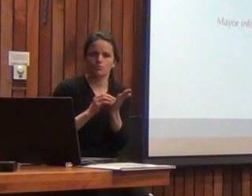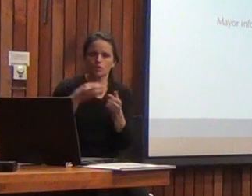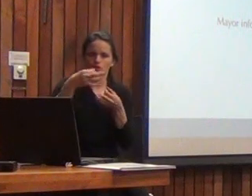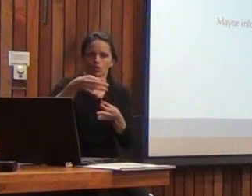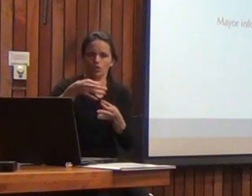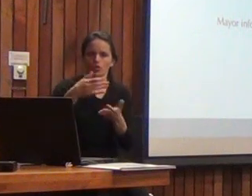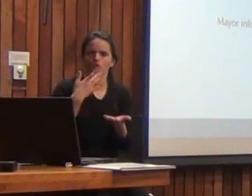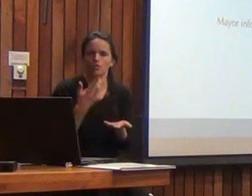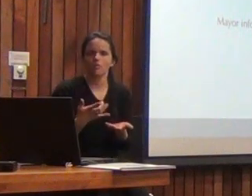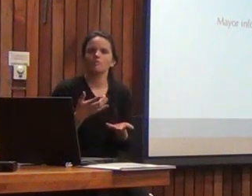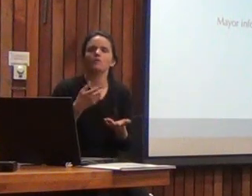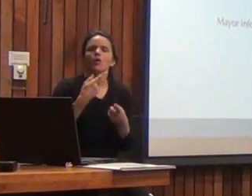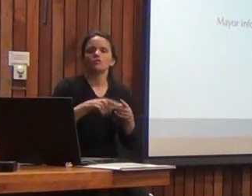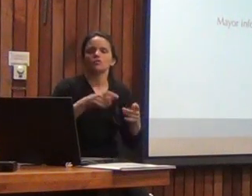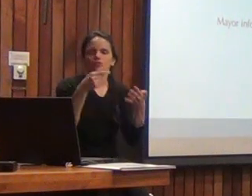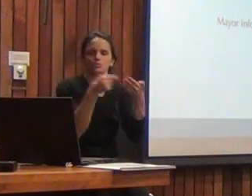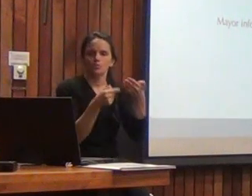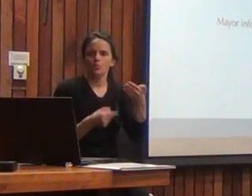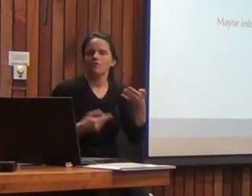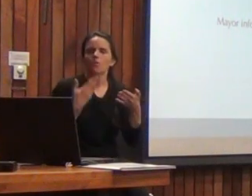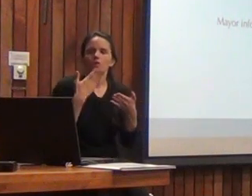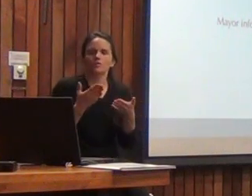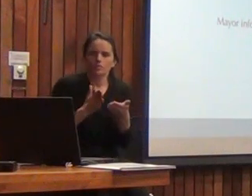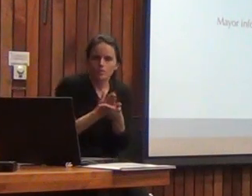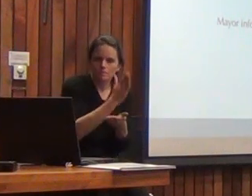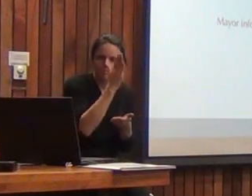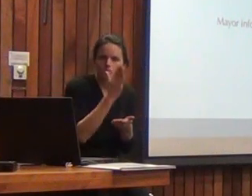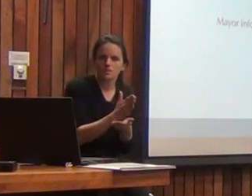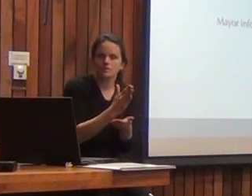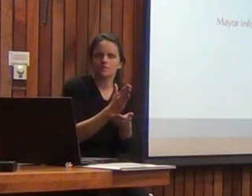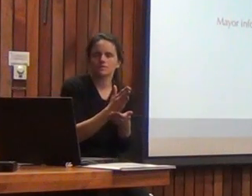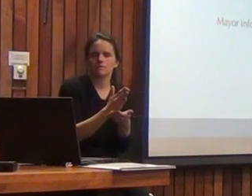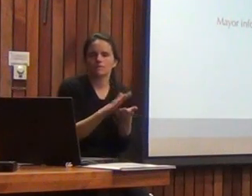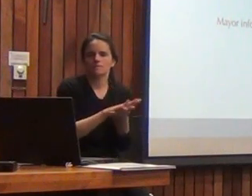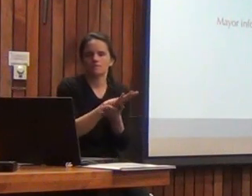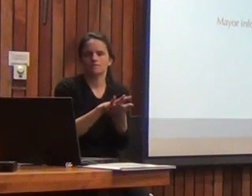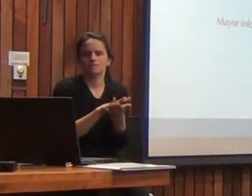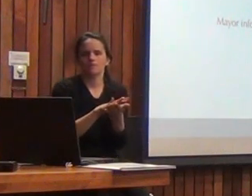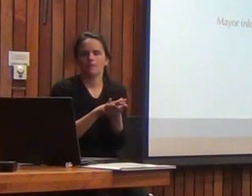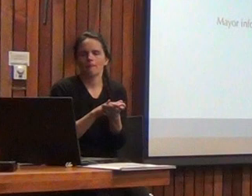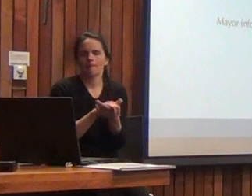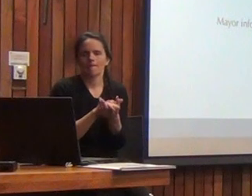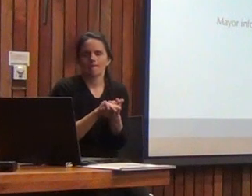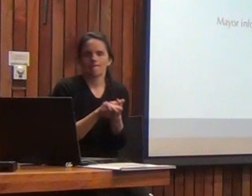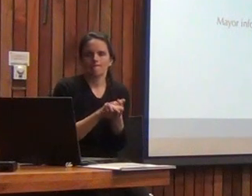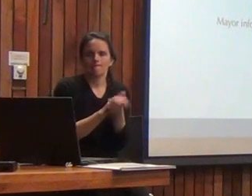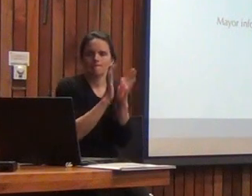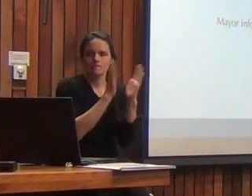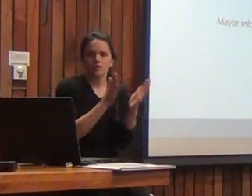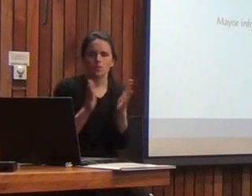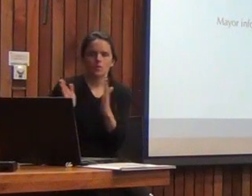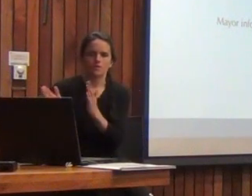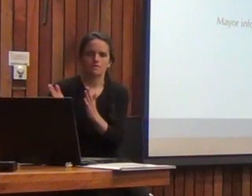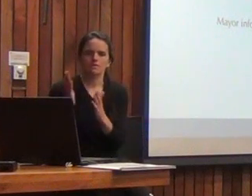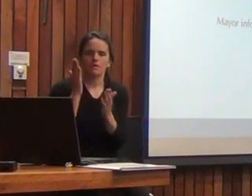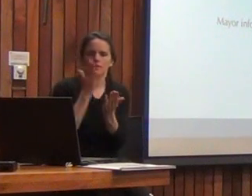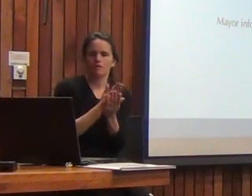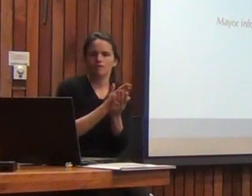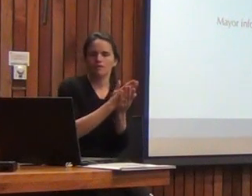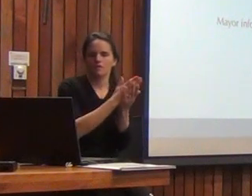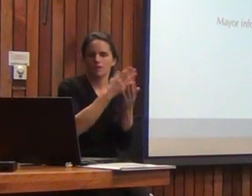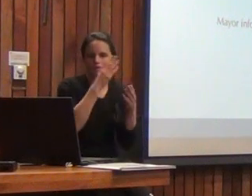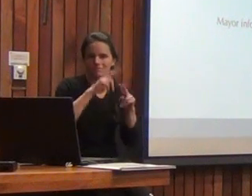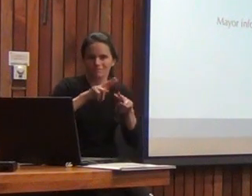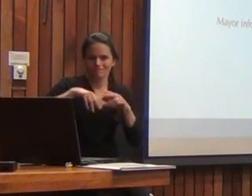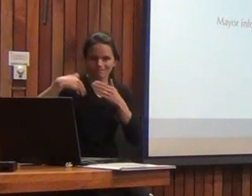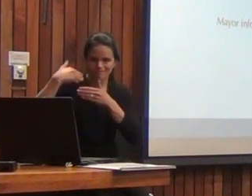se indica para cada subprueba el punto de inicio si es el tipo de secuencia que tiene que realizarse en definitiva